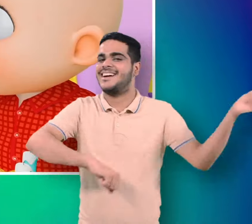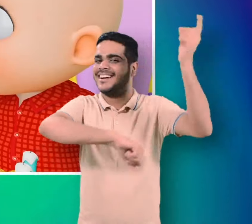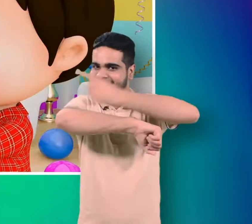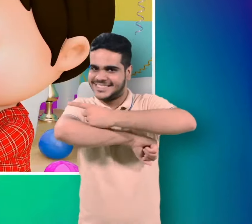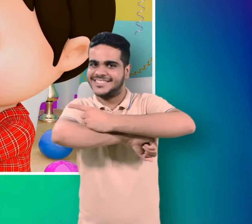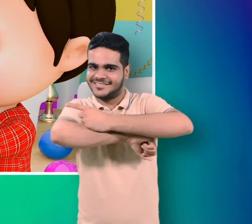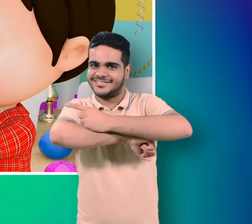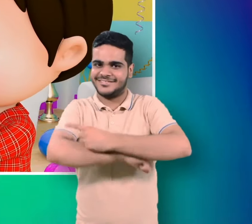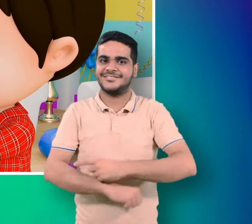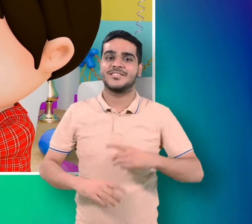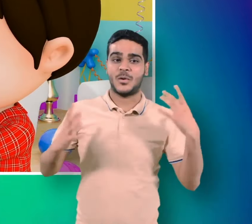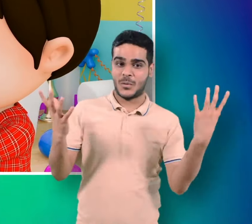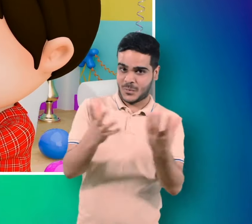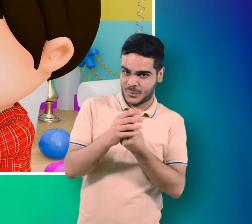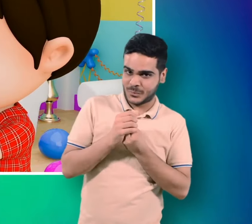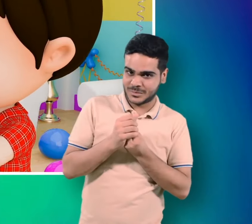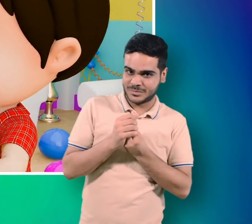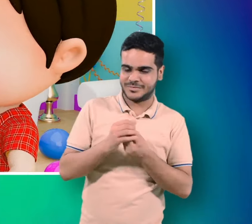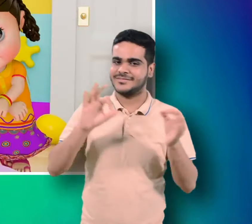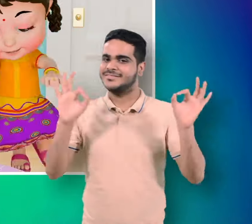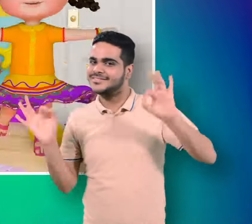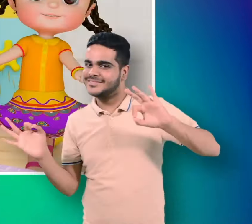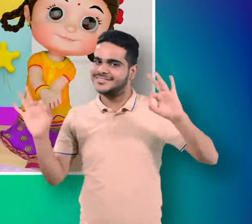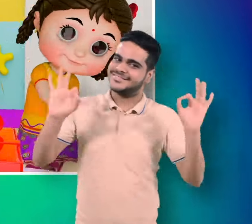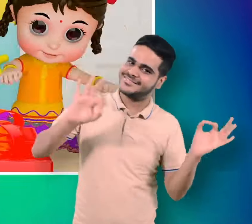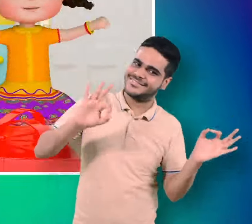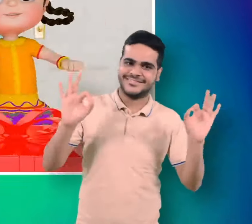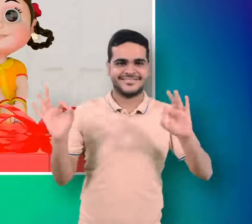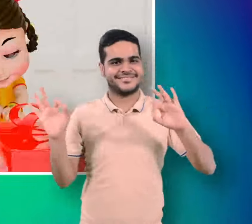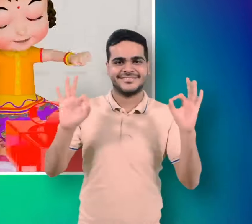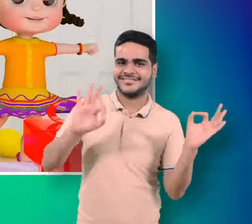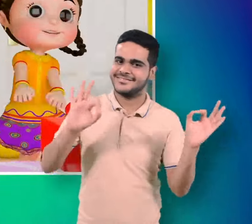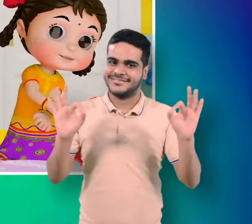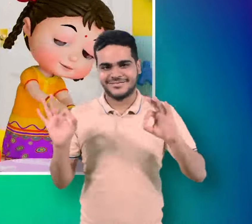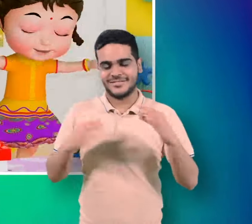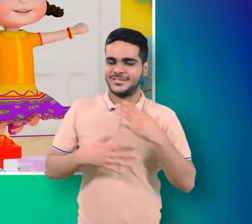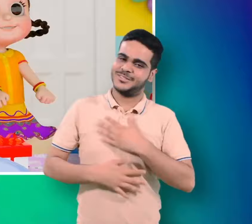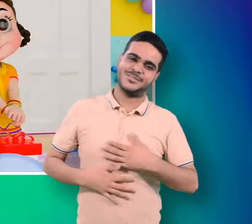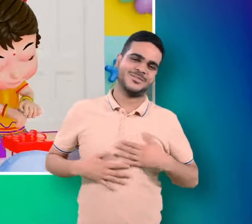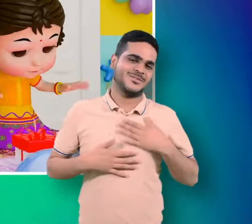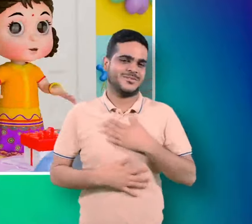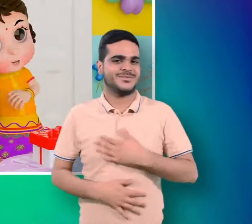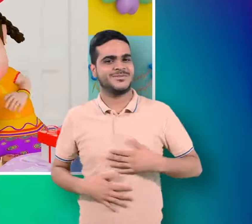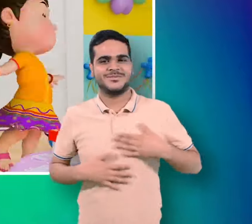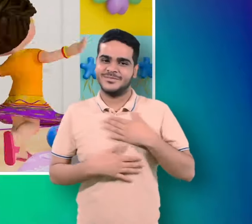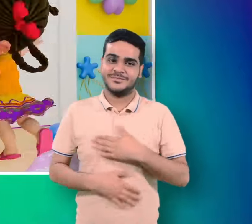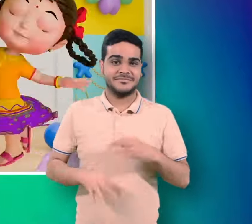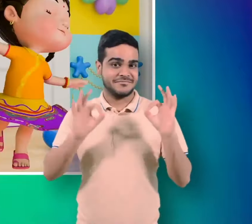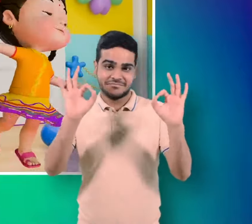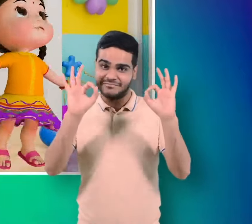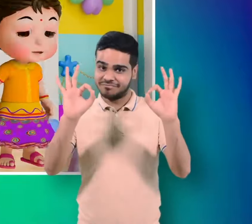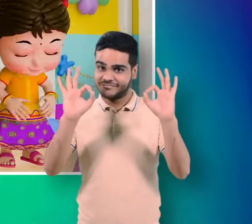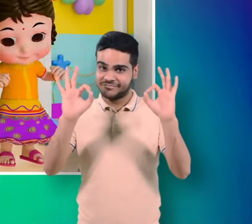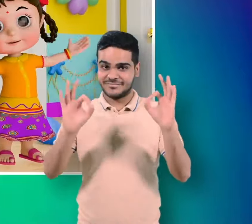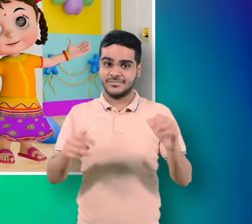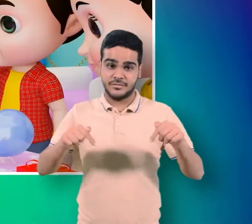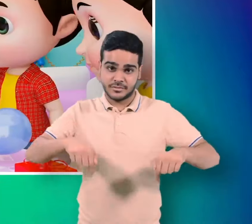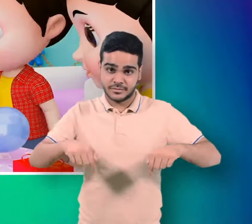मुझसे हाथ मिला कर डांस किया फिर मिलकर सबने बड़ा मजा आया आज